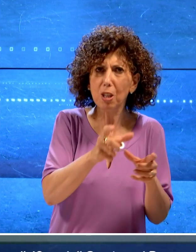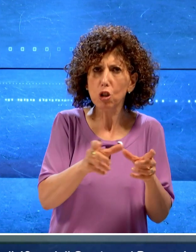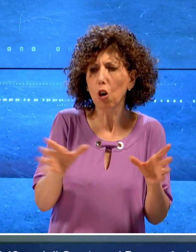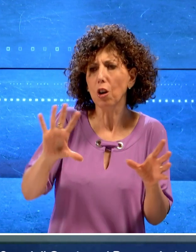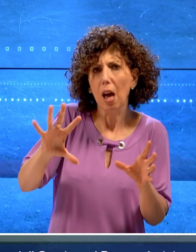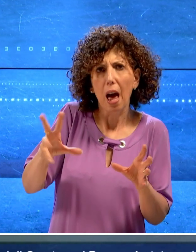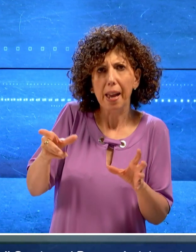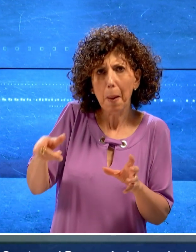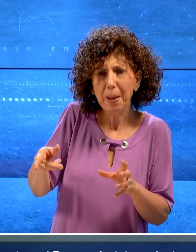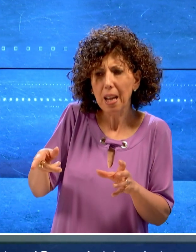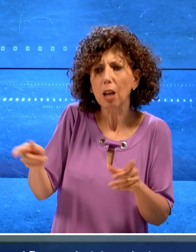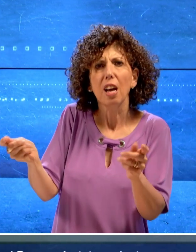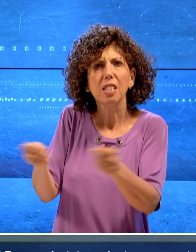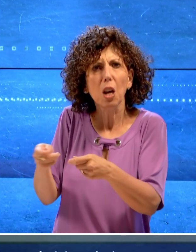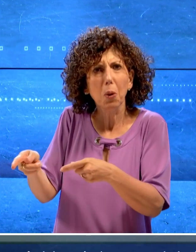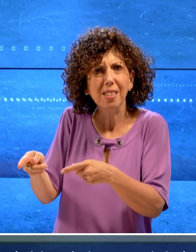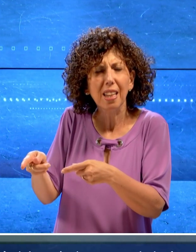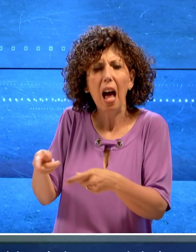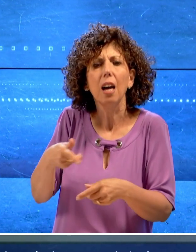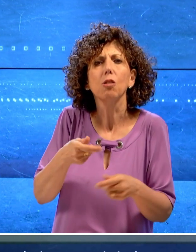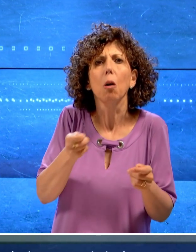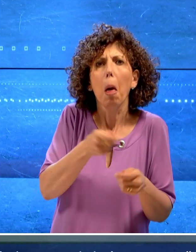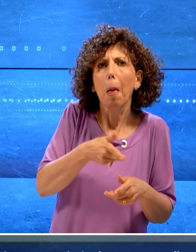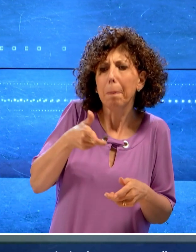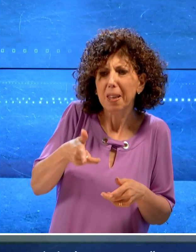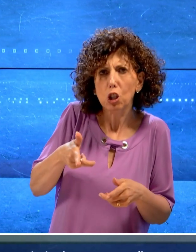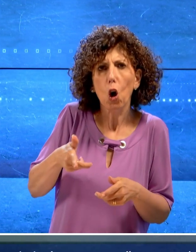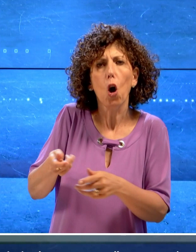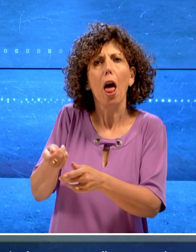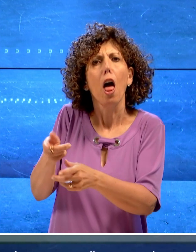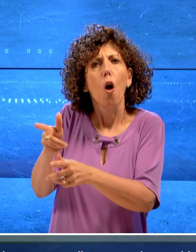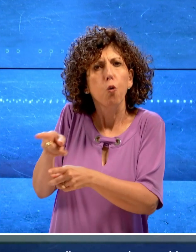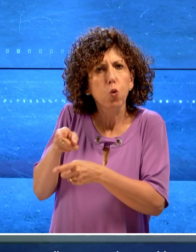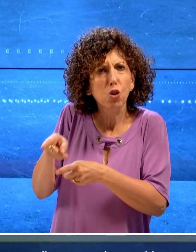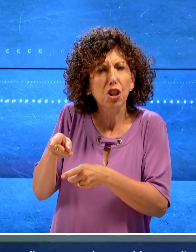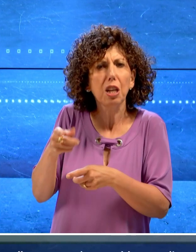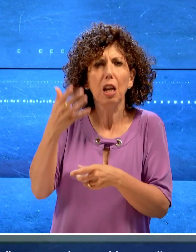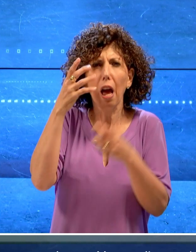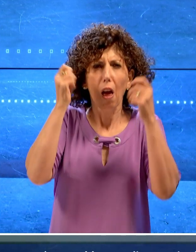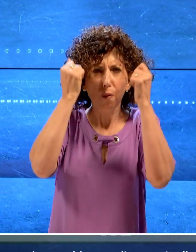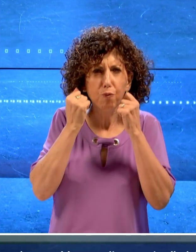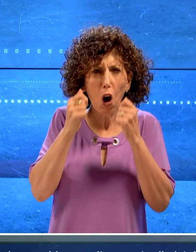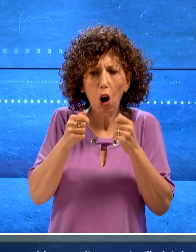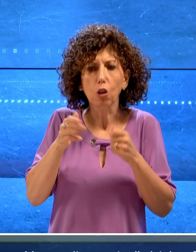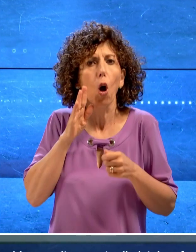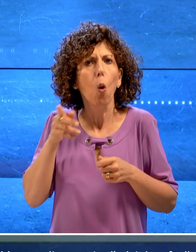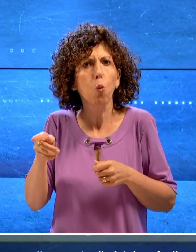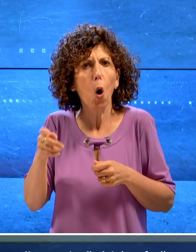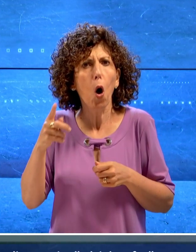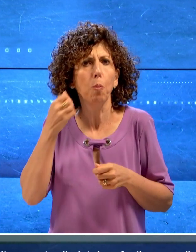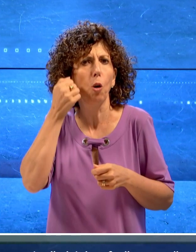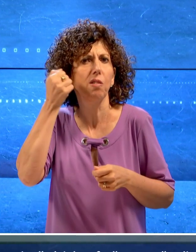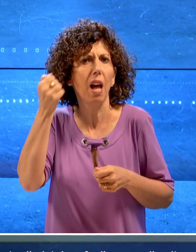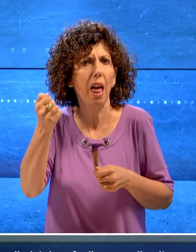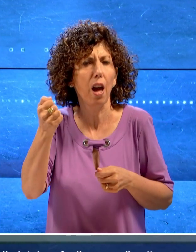agito armate di pistola e fucile con il volto coperto è stato il commerciante di Preziosi a dare l'allarme